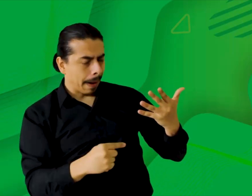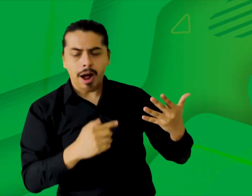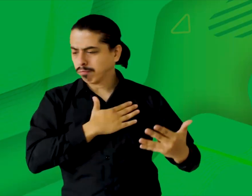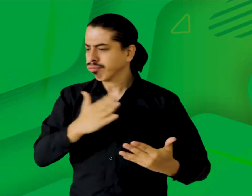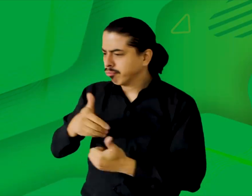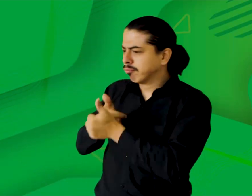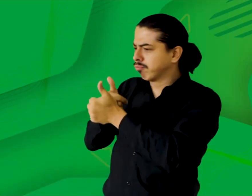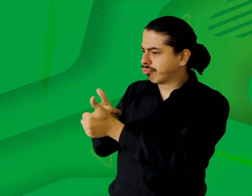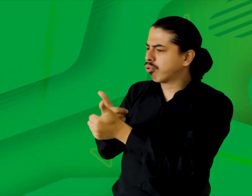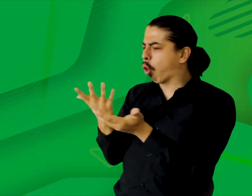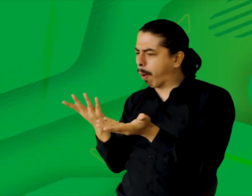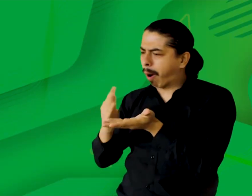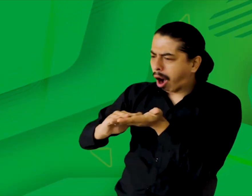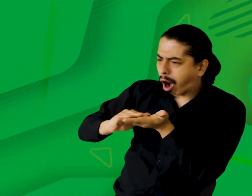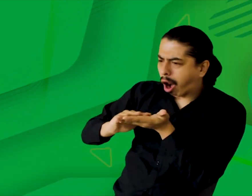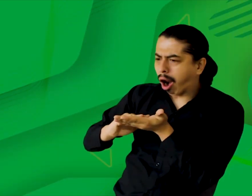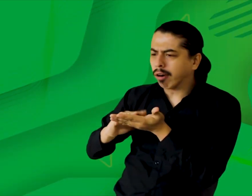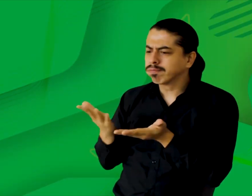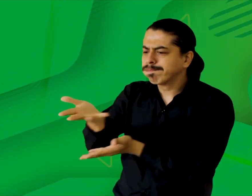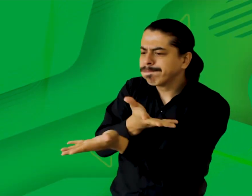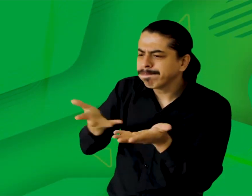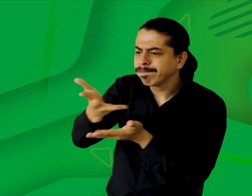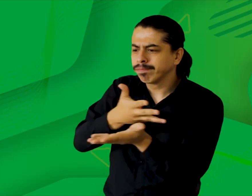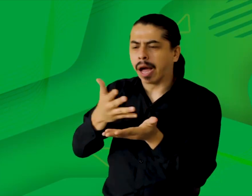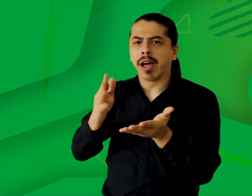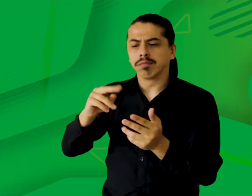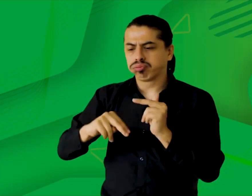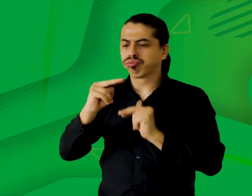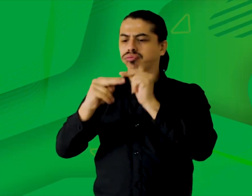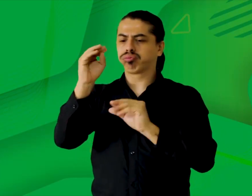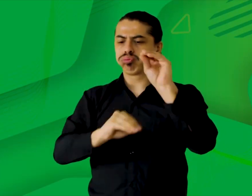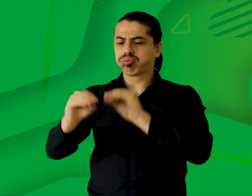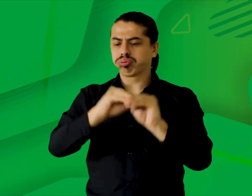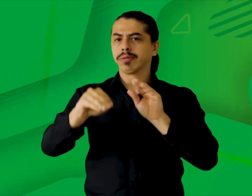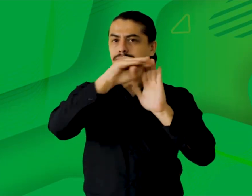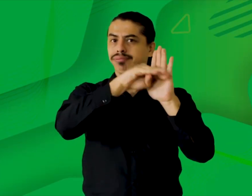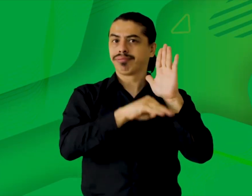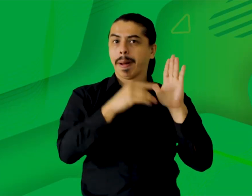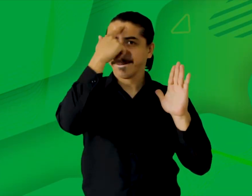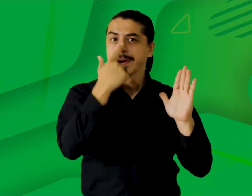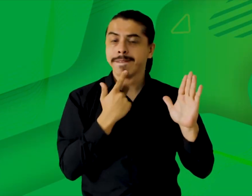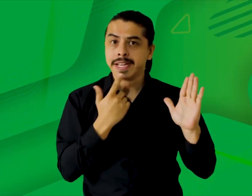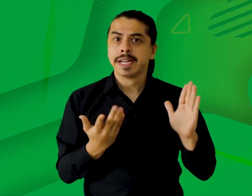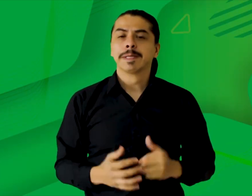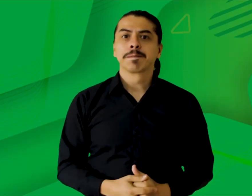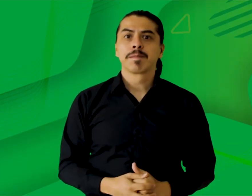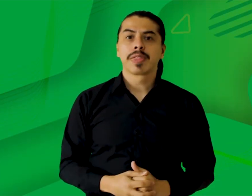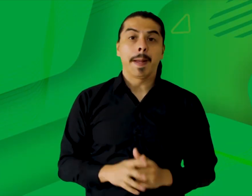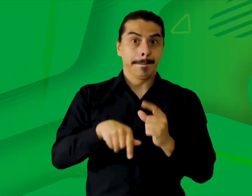los intérpretes, a quienes se les asesorará al respecto y se crearían espacios para la retroalimentación y